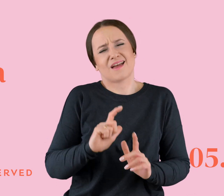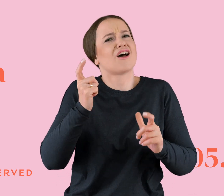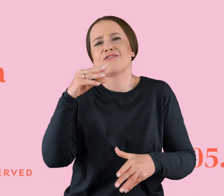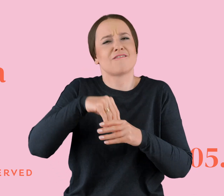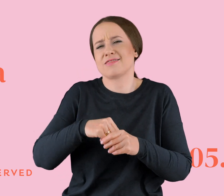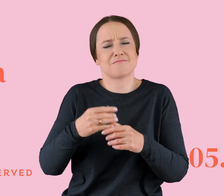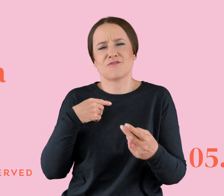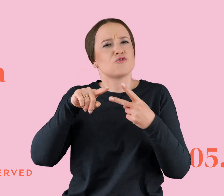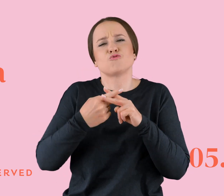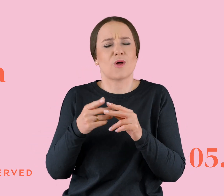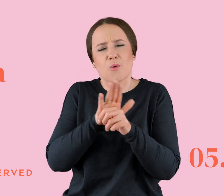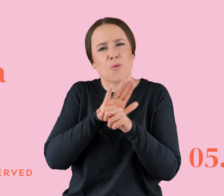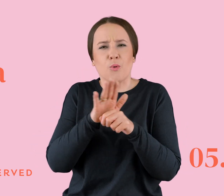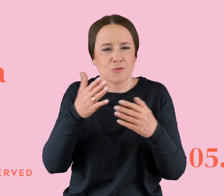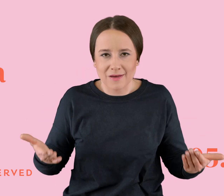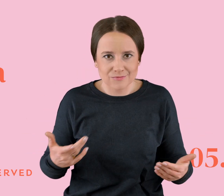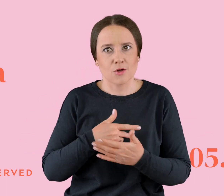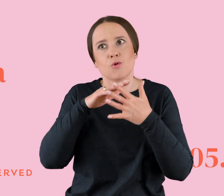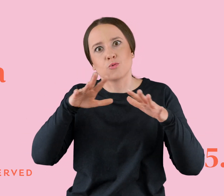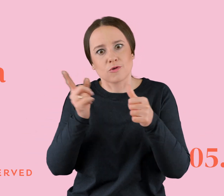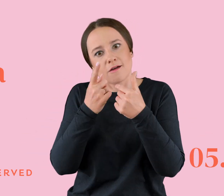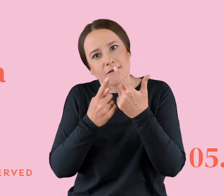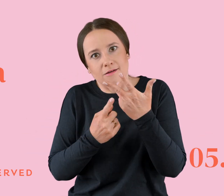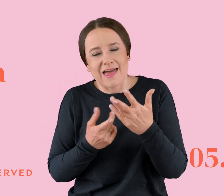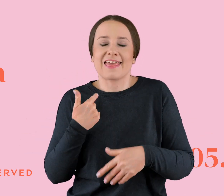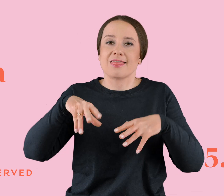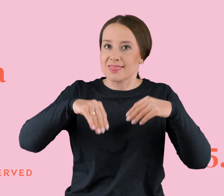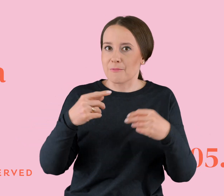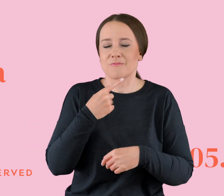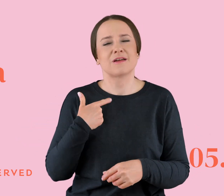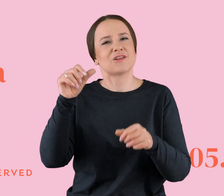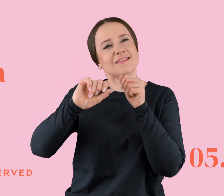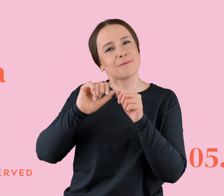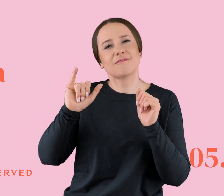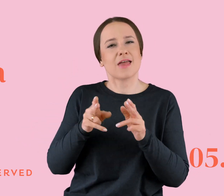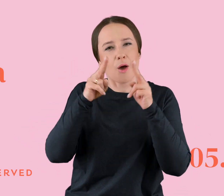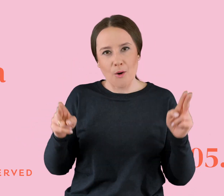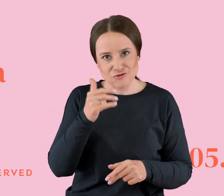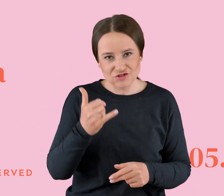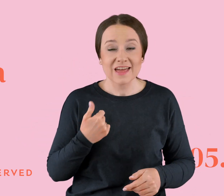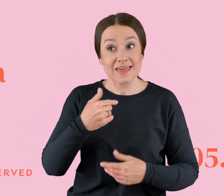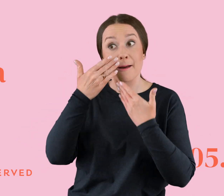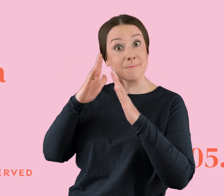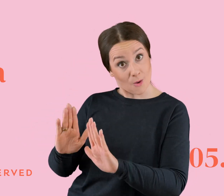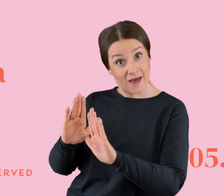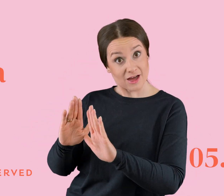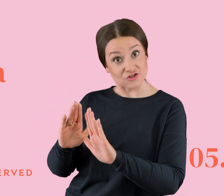do łatania? To było oczywiście sporo rzeczy. No najpierw sobie tam ustaliłam, że zrobię sobie sprawdzian z dzieciństwa. Czyli ja mu pokażę, że ja nie jestem taka